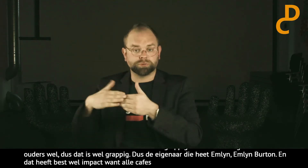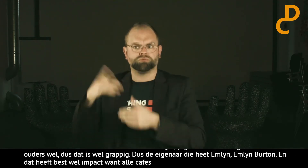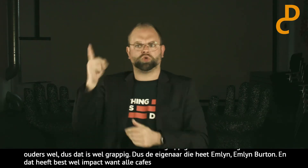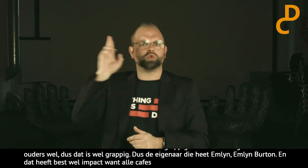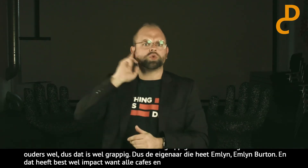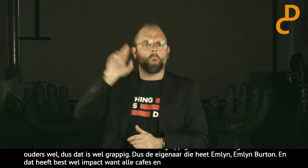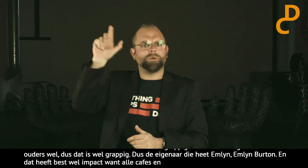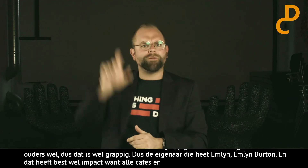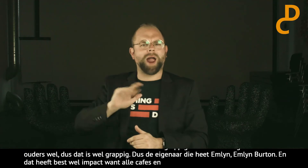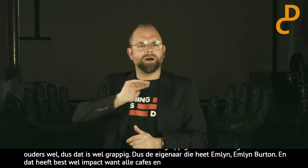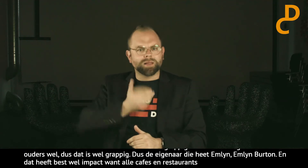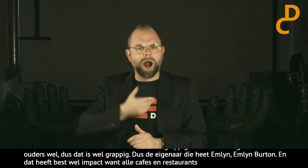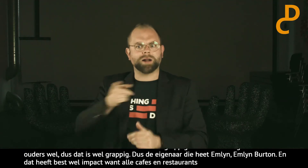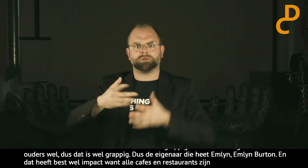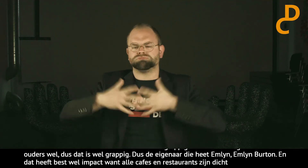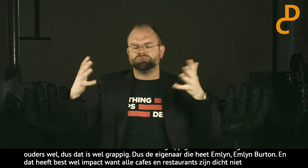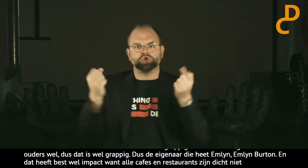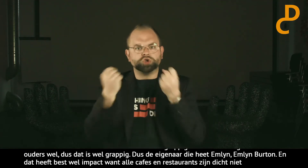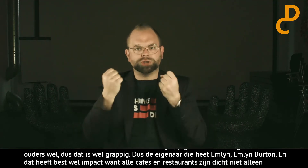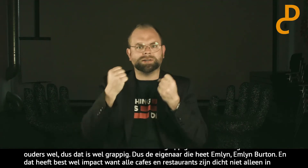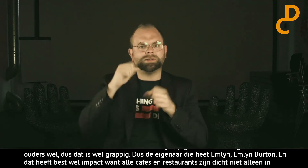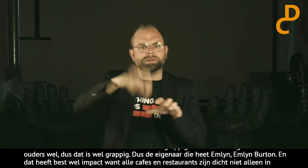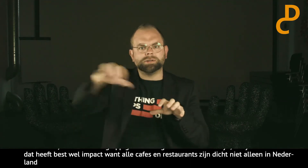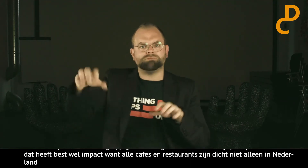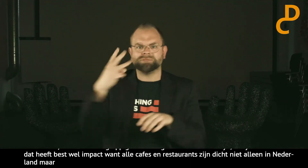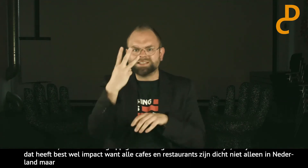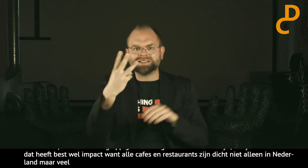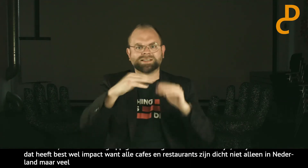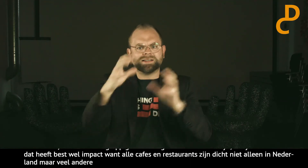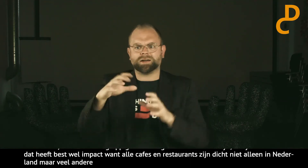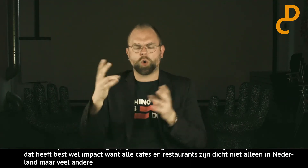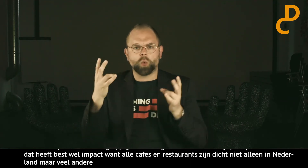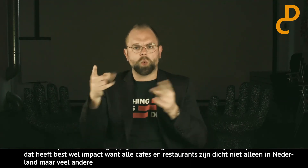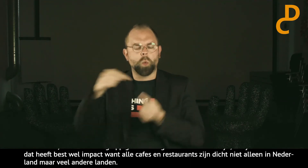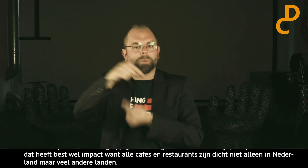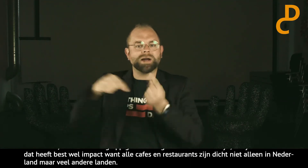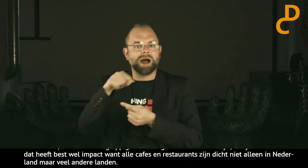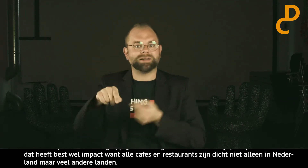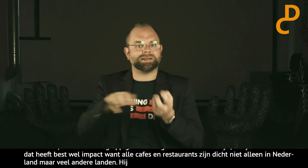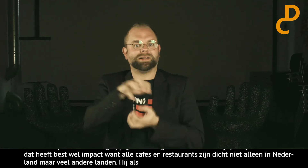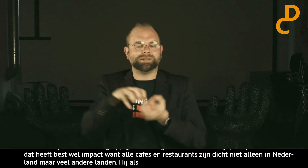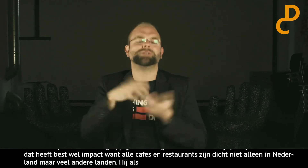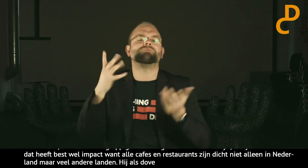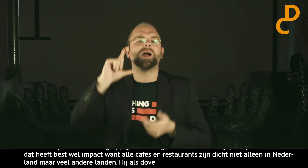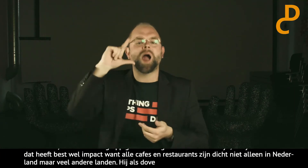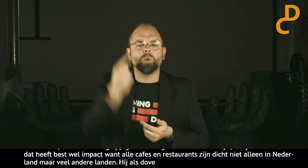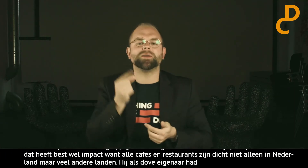landen zijn die natuurlijk ook allemaal dicht. En hij als doven eigenaar had heel veel succes, had drie bedrijven. Hoe gaat hij om met deze crisis?